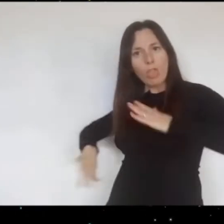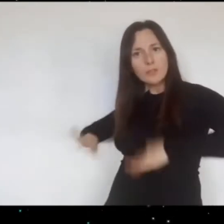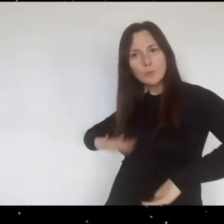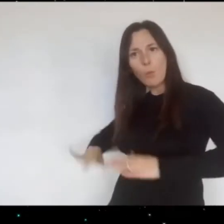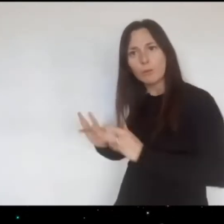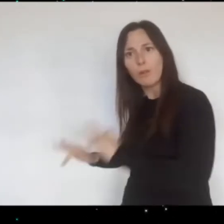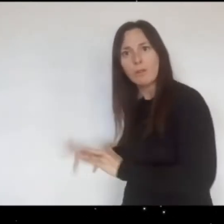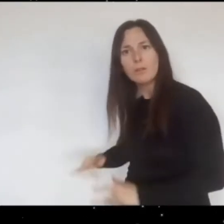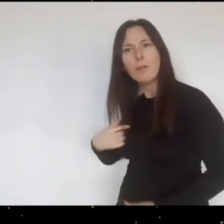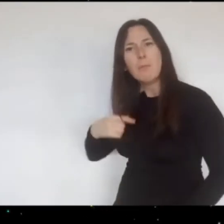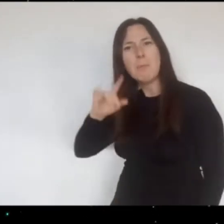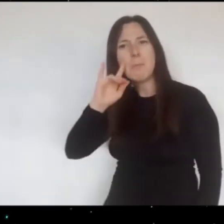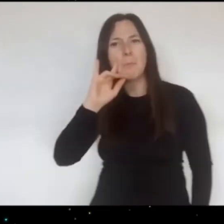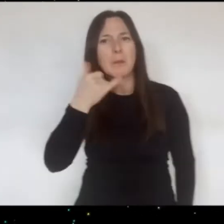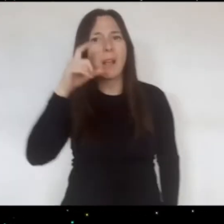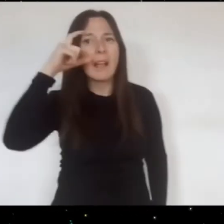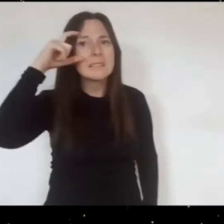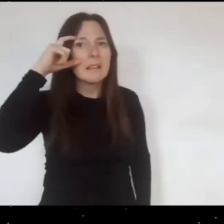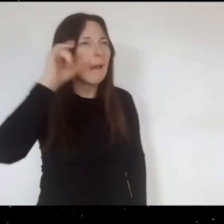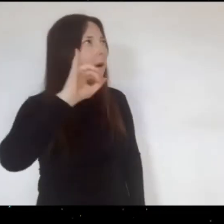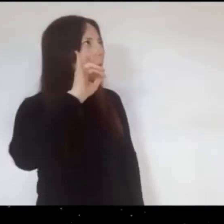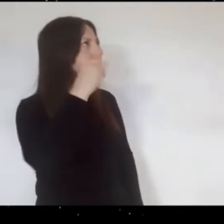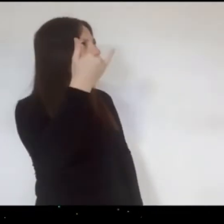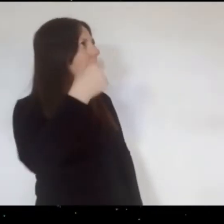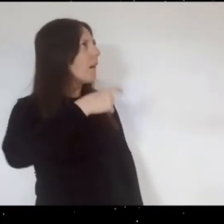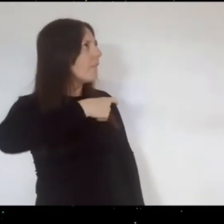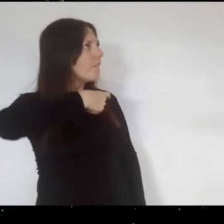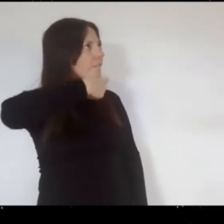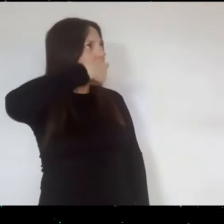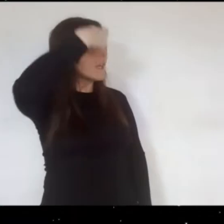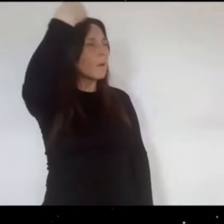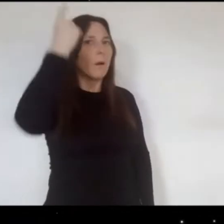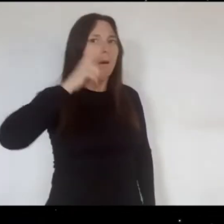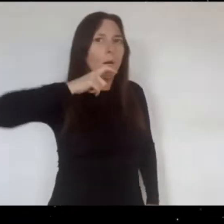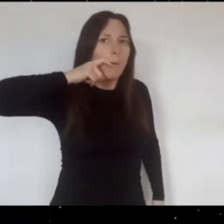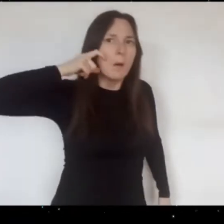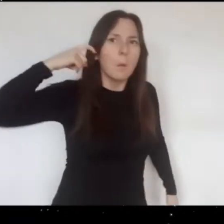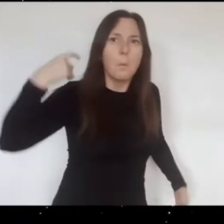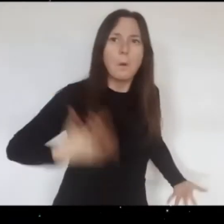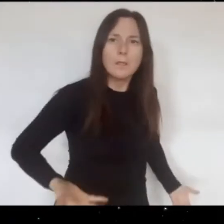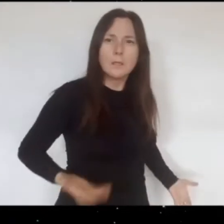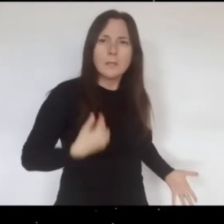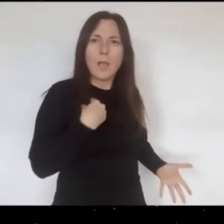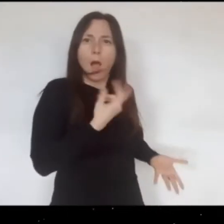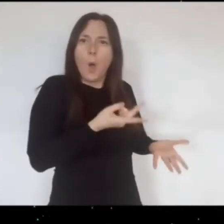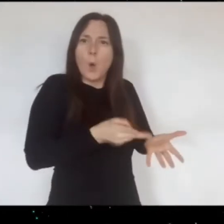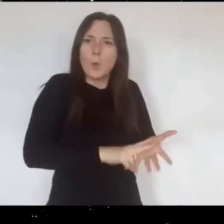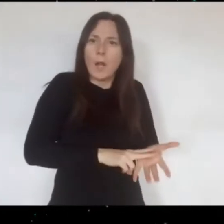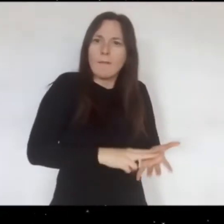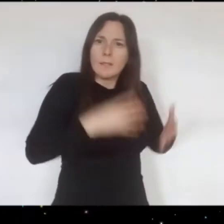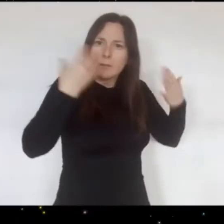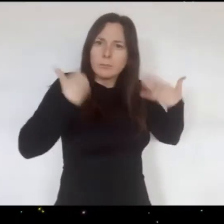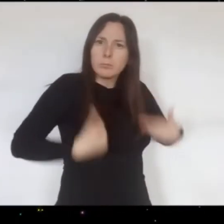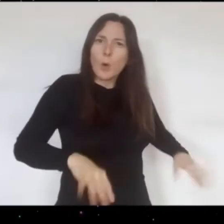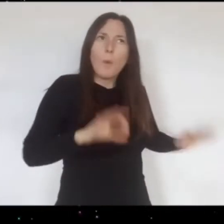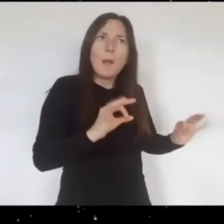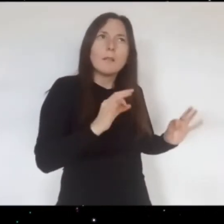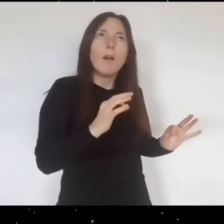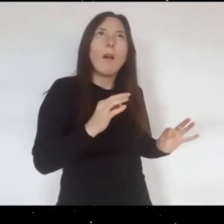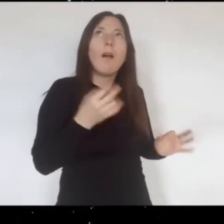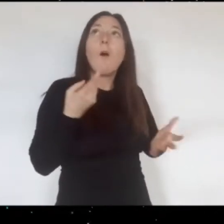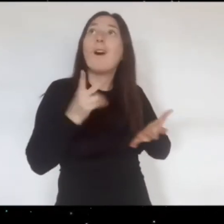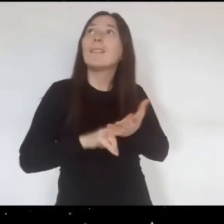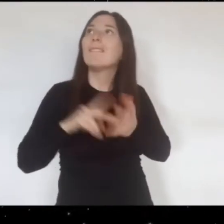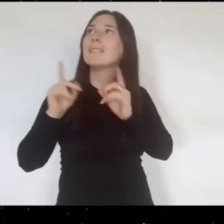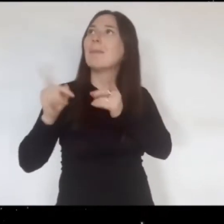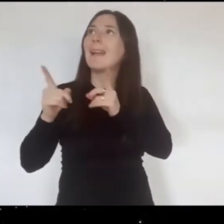cuerpo Estela nota como la vergüenza la recorre de pies a cabeza y recuerda otra vez el